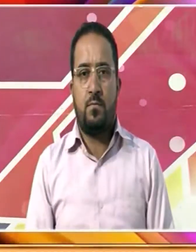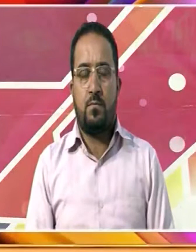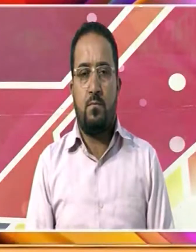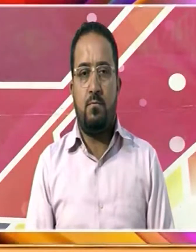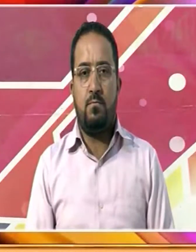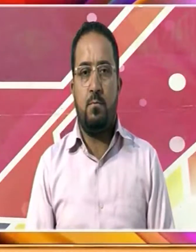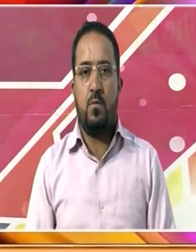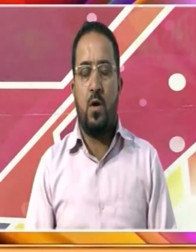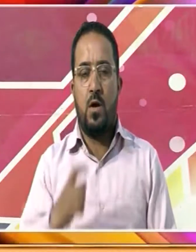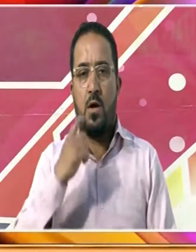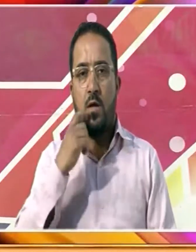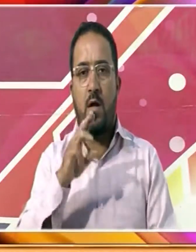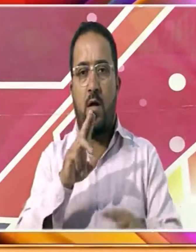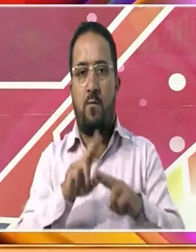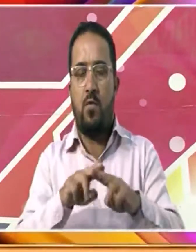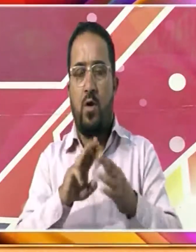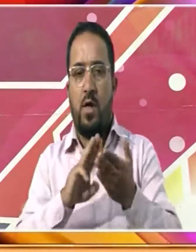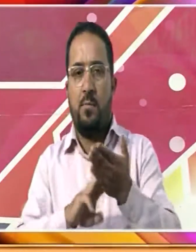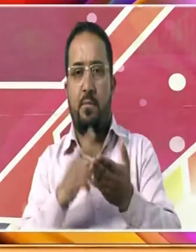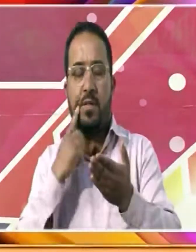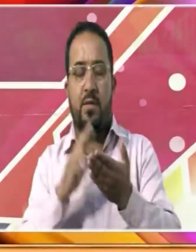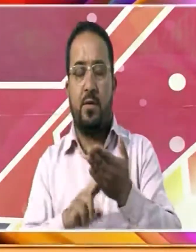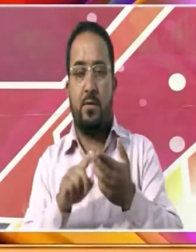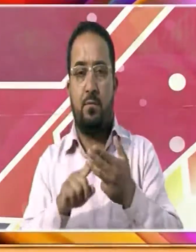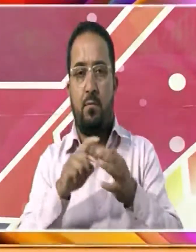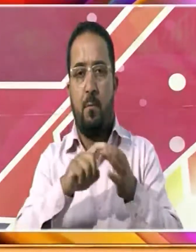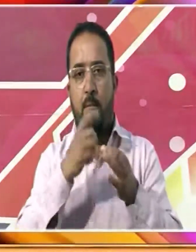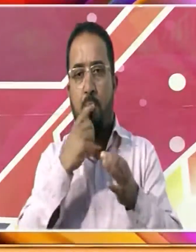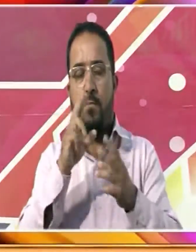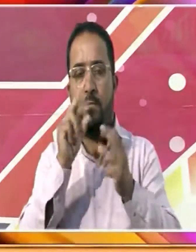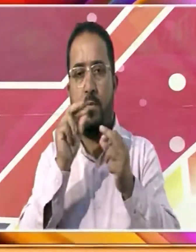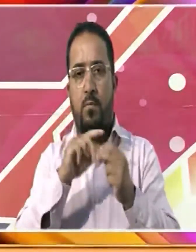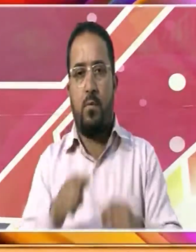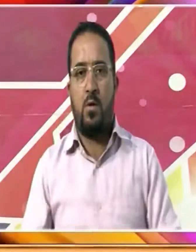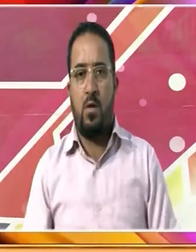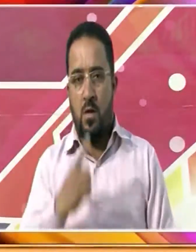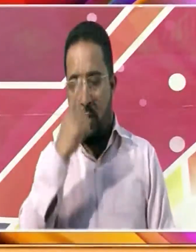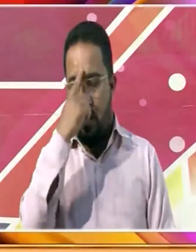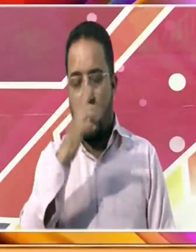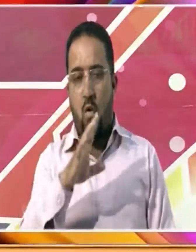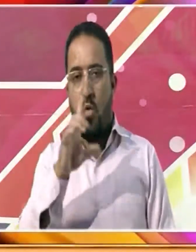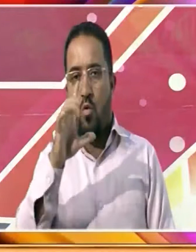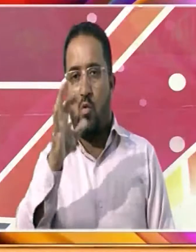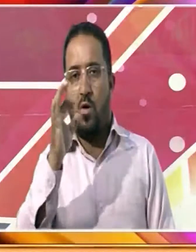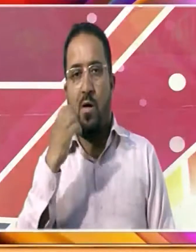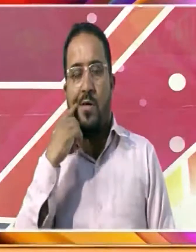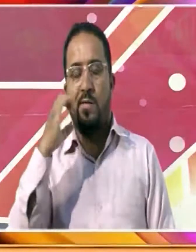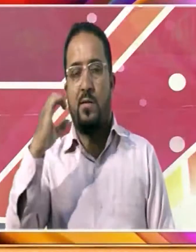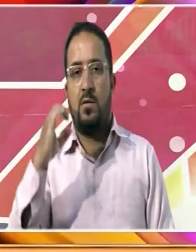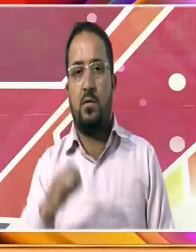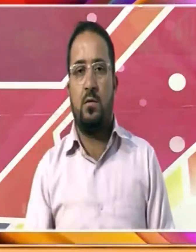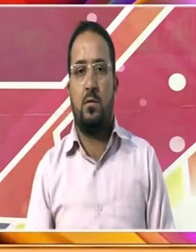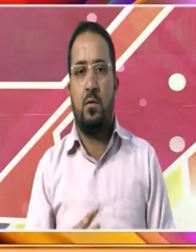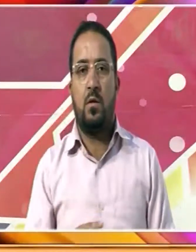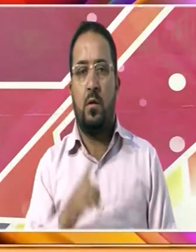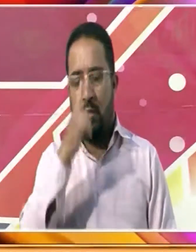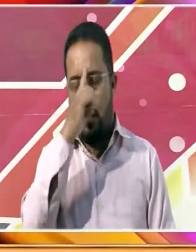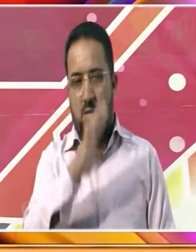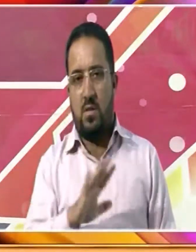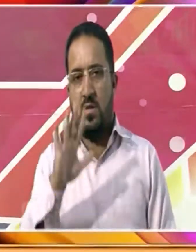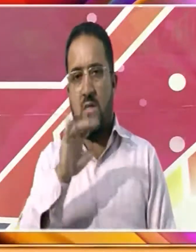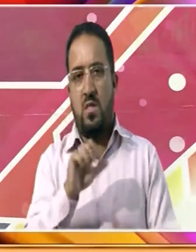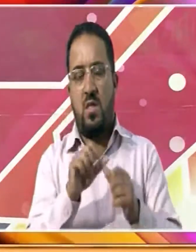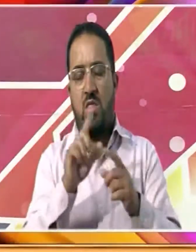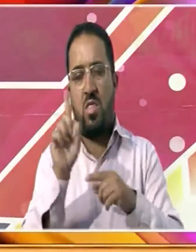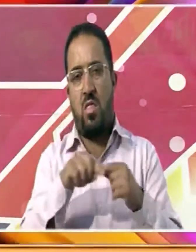وزایت خاجہ کے ترجمہ نے ایک بیان میں کہا ہے کہ بھارت او آئی سی کے اس حکیر بیان کو خارج